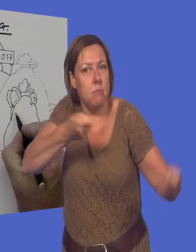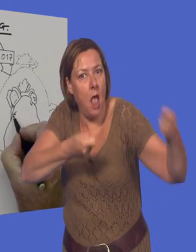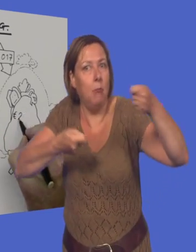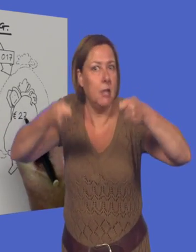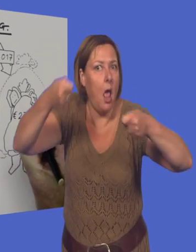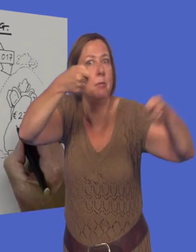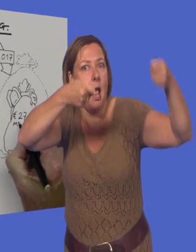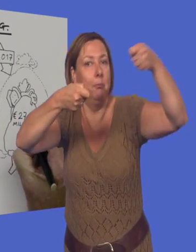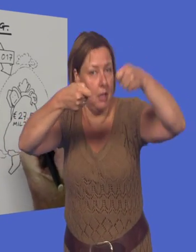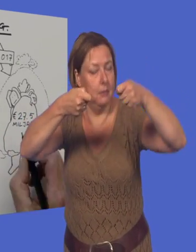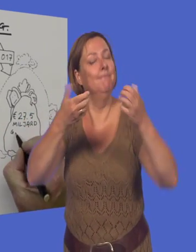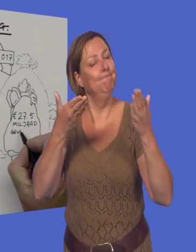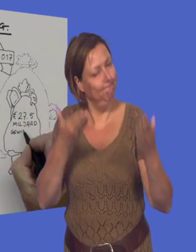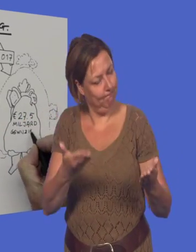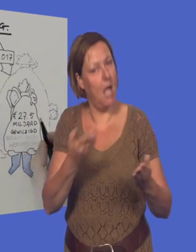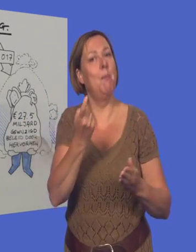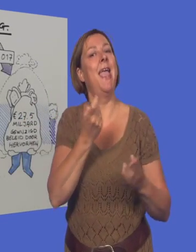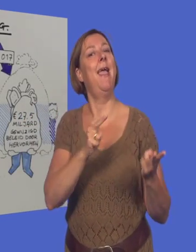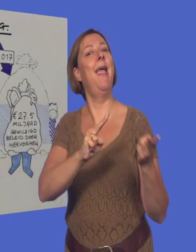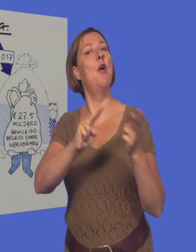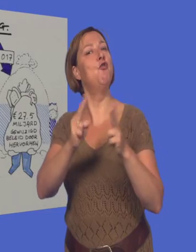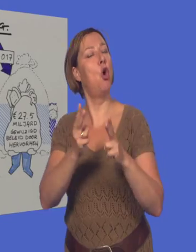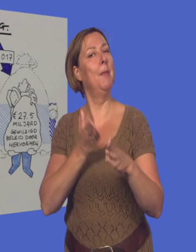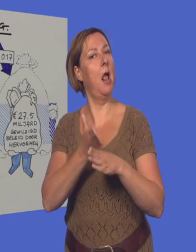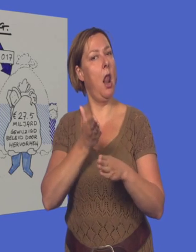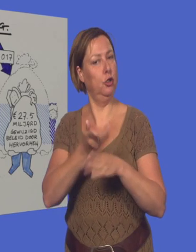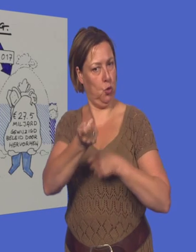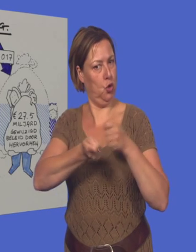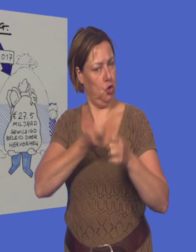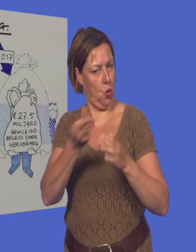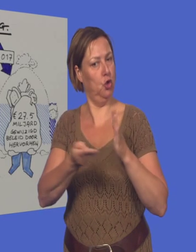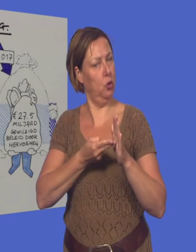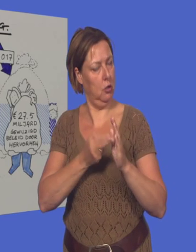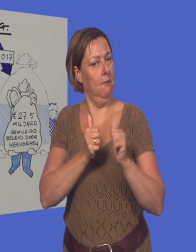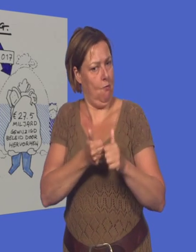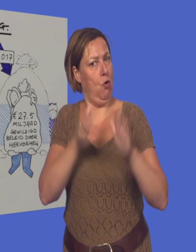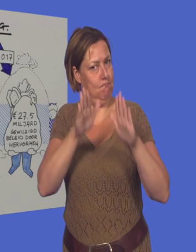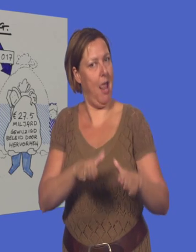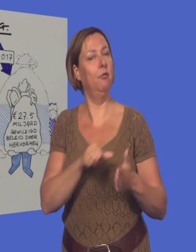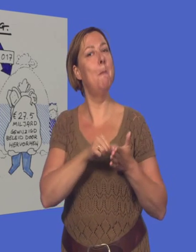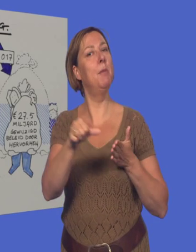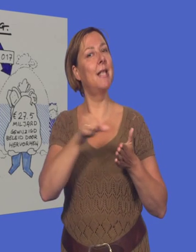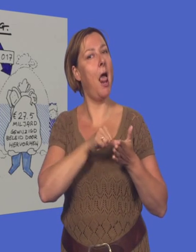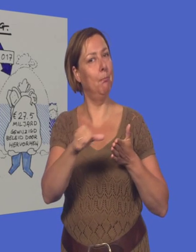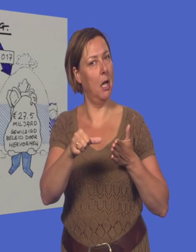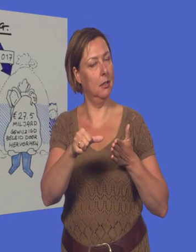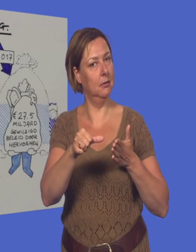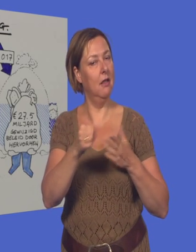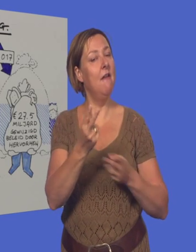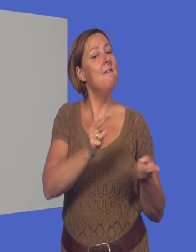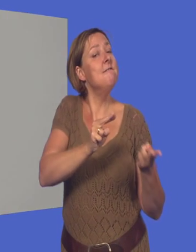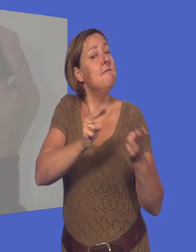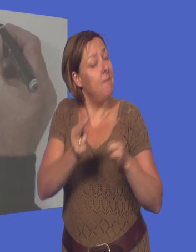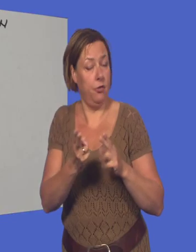Daarom hervormen we de langdurige zorg, zodat het betaalbaar blijft. Er zijn veranderingen nodig om de zorg overeind te houden in de